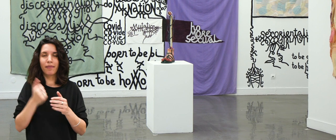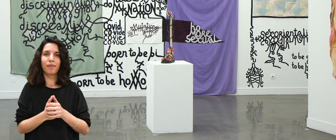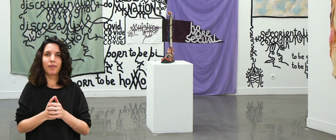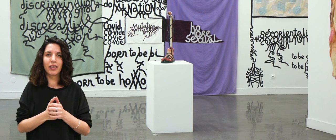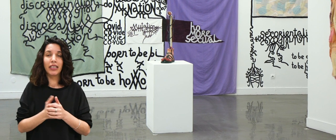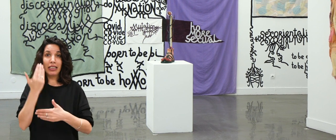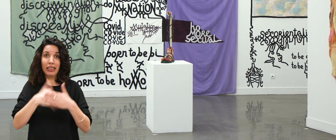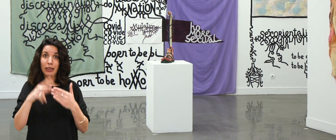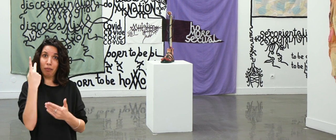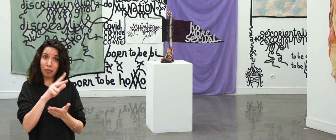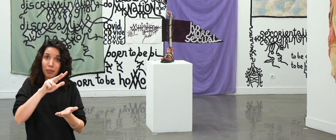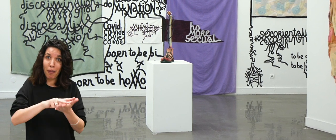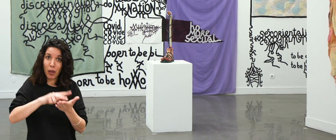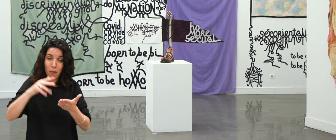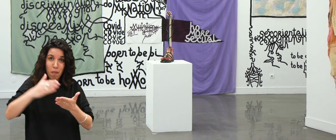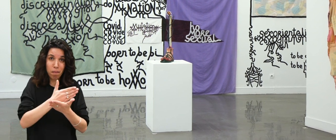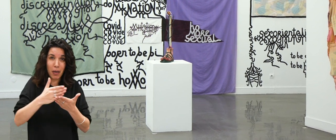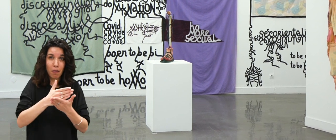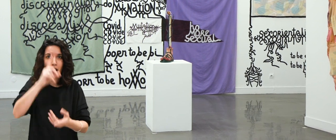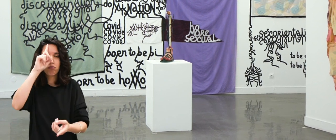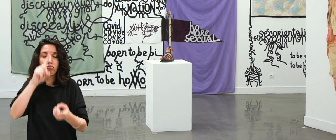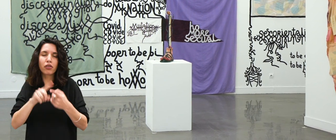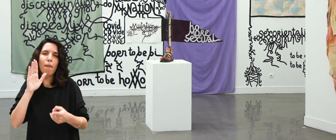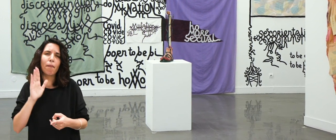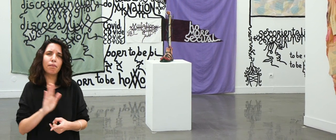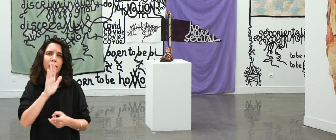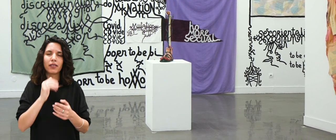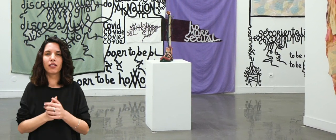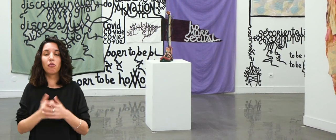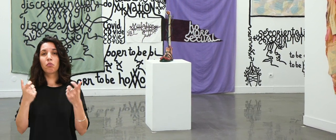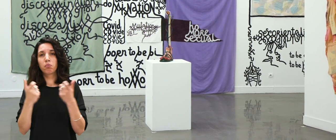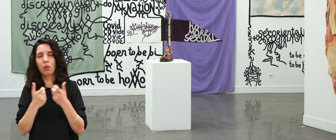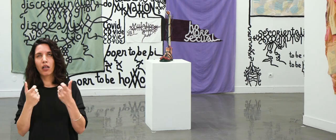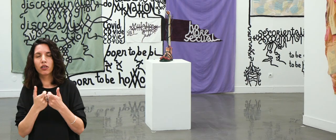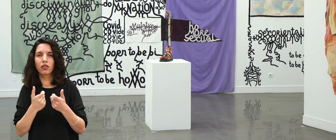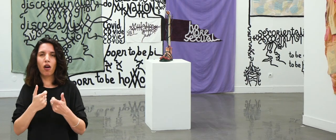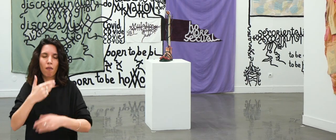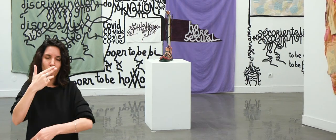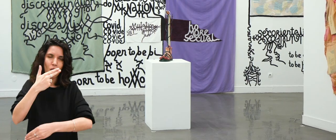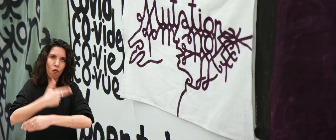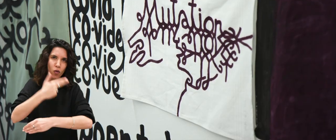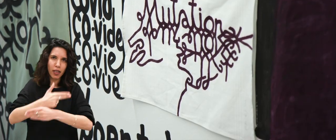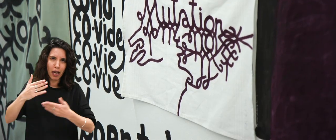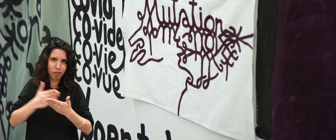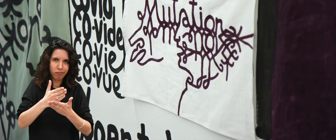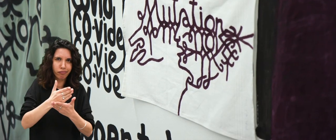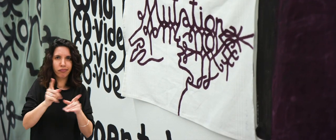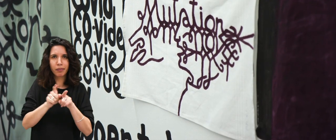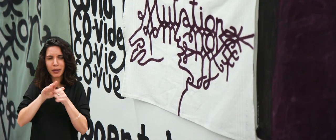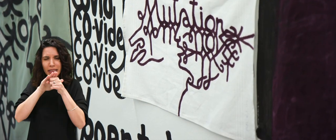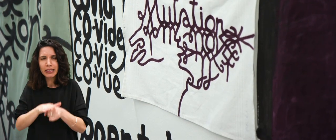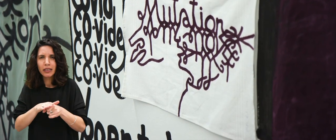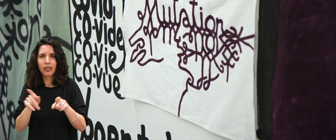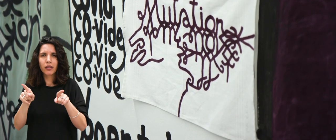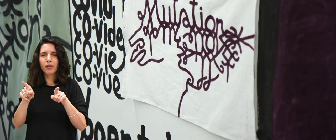réalisées donc chez lui, dans son appartement, qui explore des thèmes classiques de son œuvre, comme le passage des frontières, les discriminations,